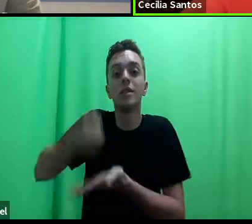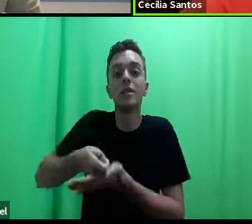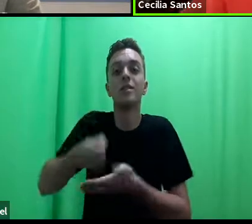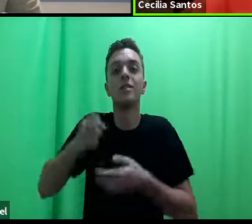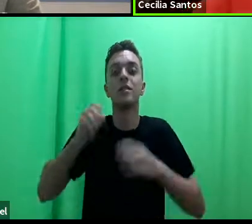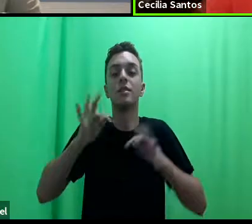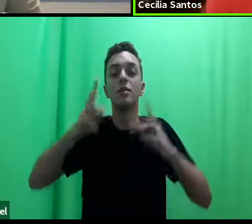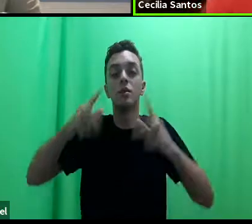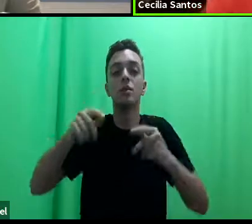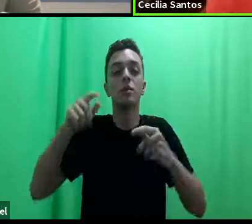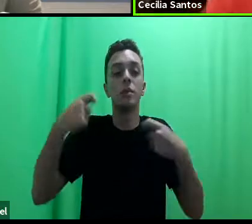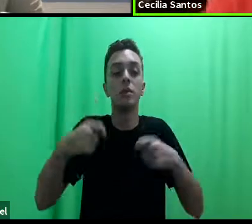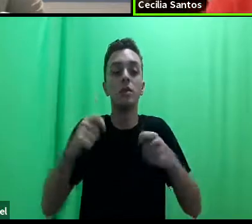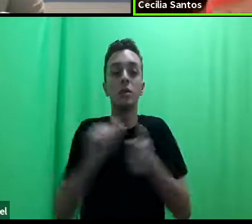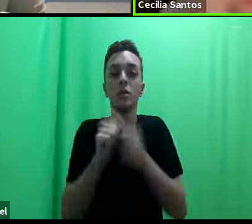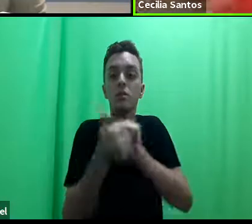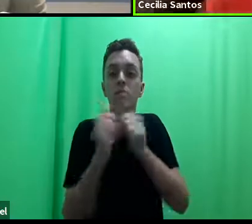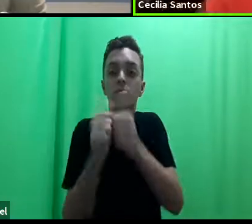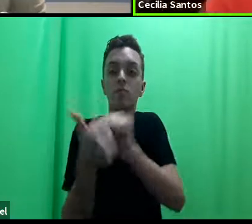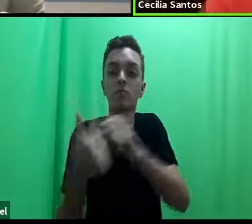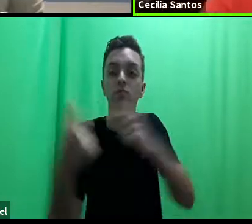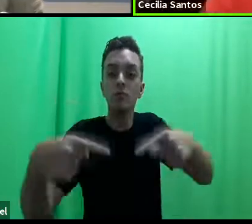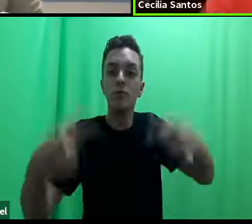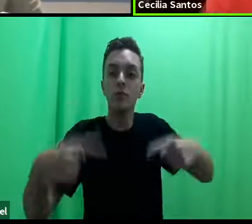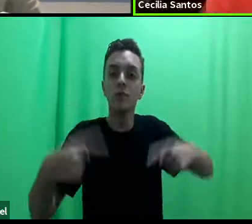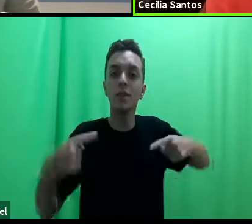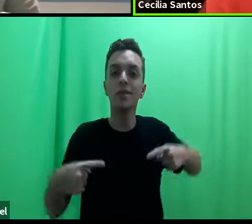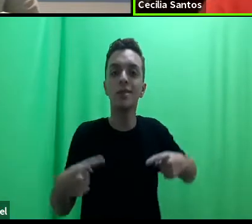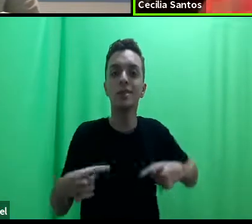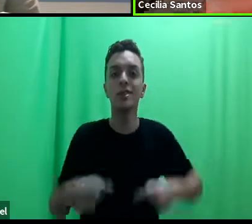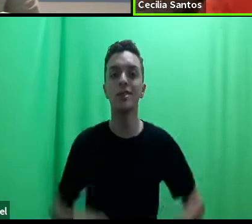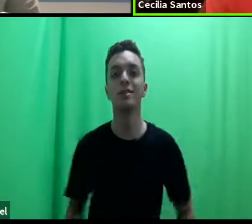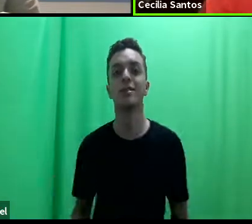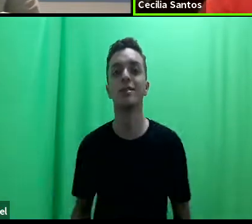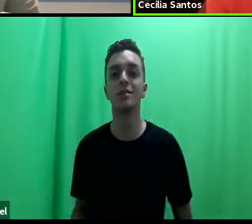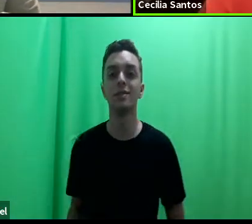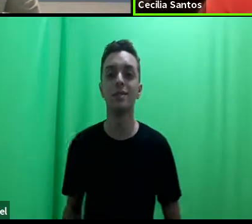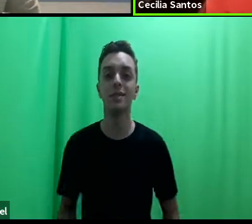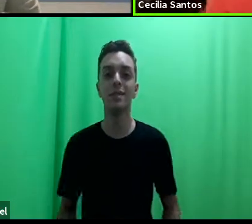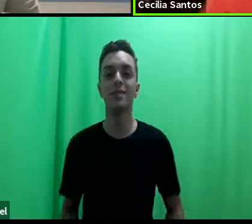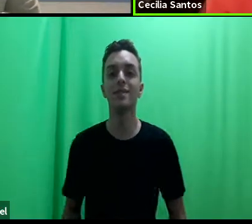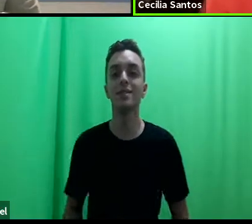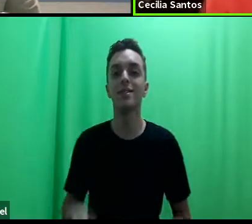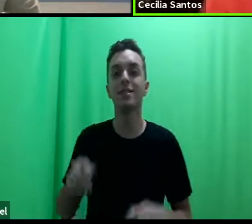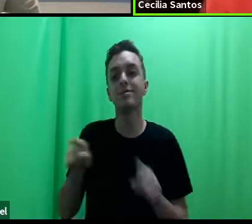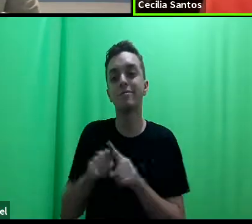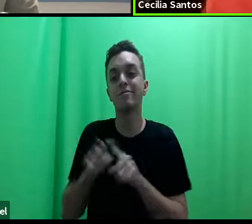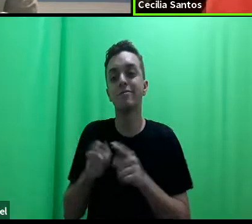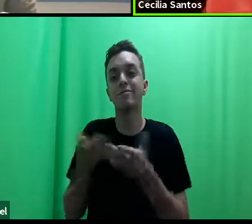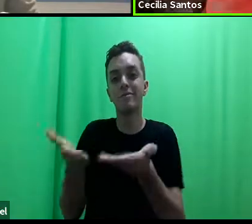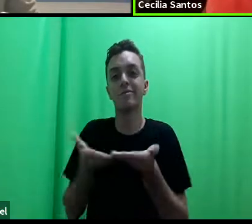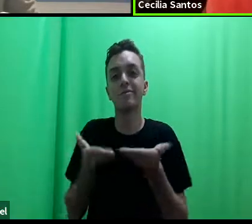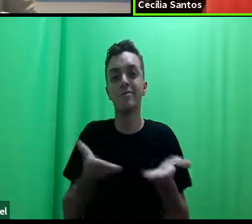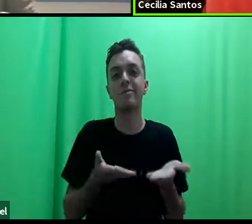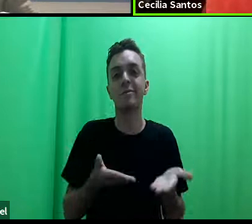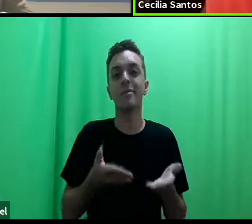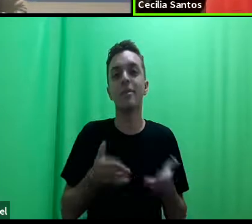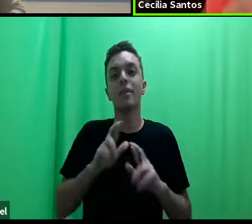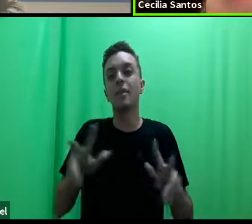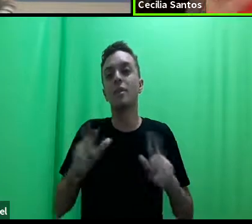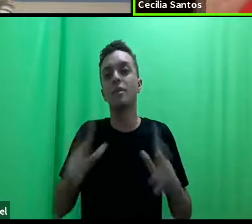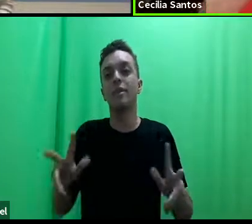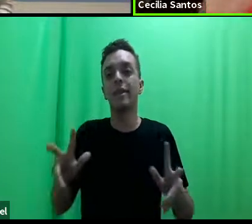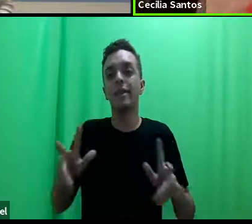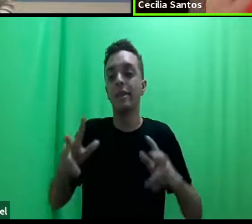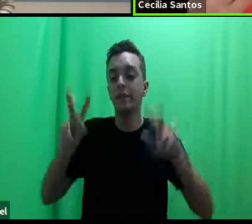apropriados e contestados, às vezes, muitas vezes também, não é? Pelas comunidades. Não é, nesse sentido,